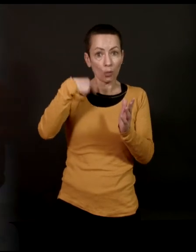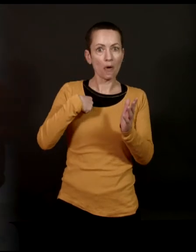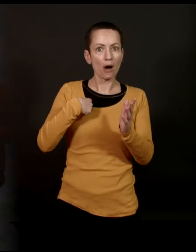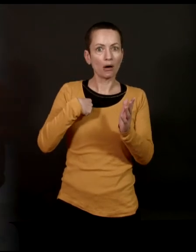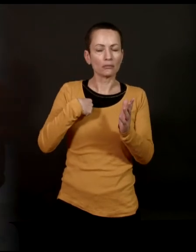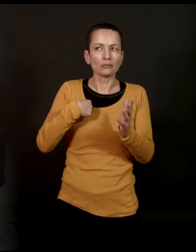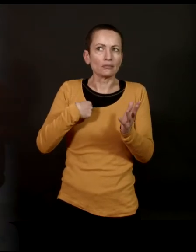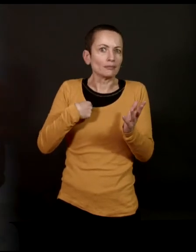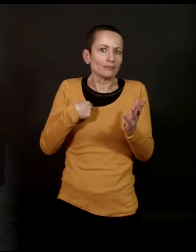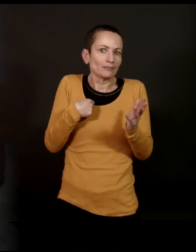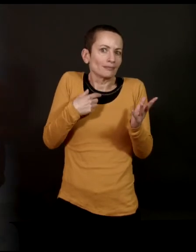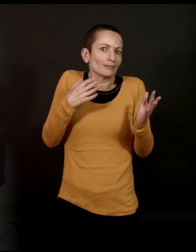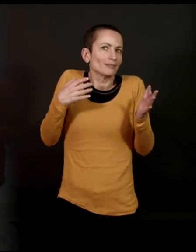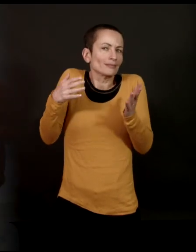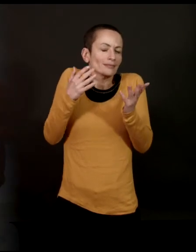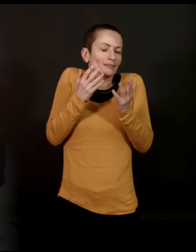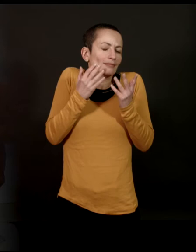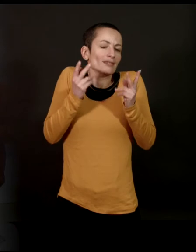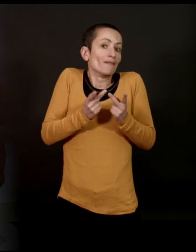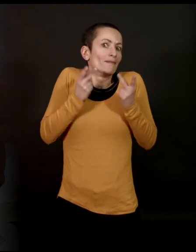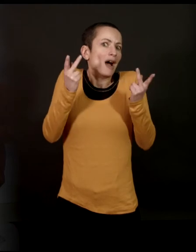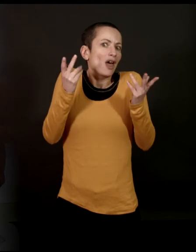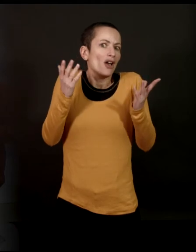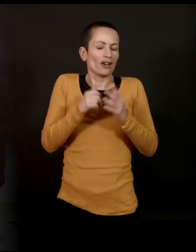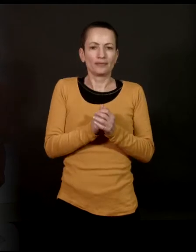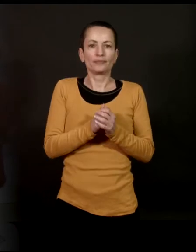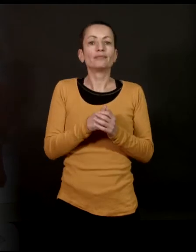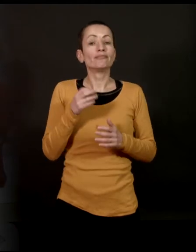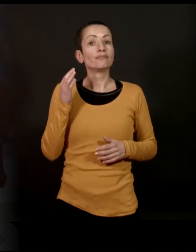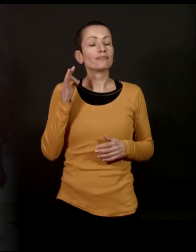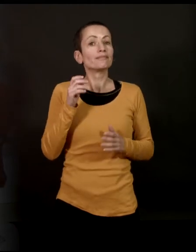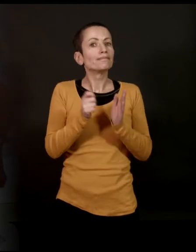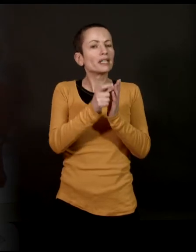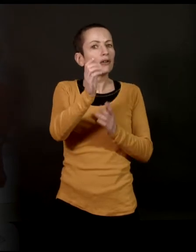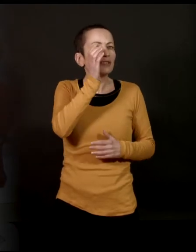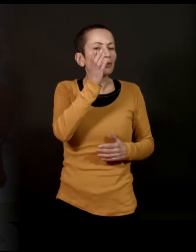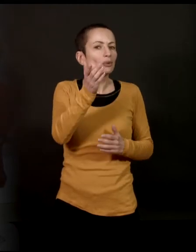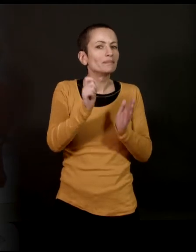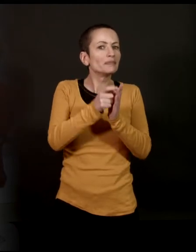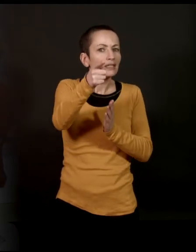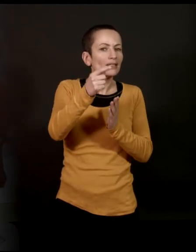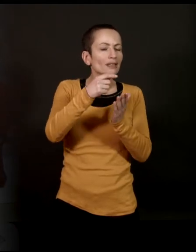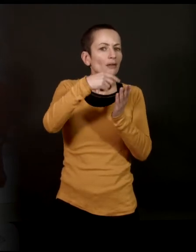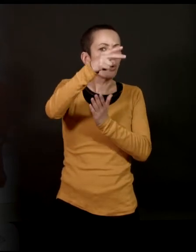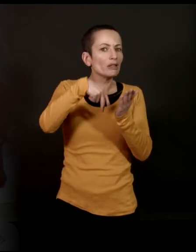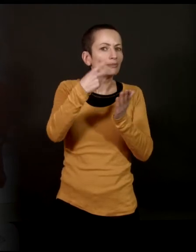Pour moi, c'est un régal. je veux ça fait le sel de ces livres-là. Quand on vous entend et quand on vous lit, on sent que